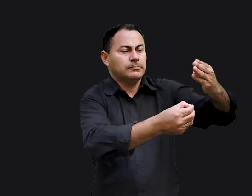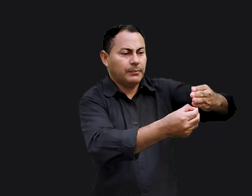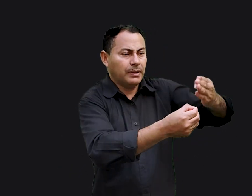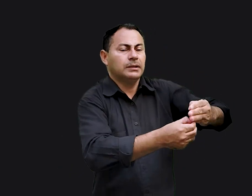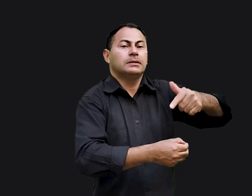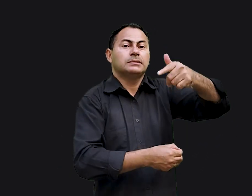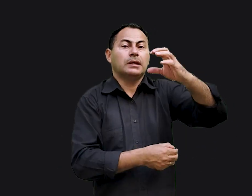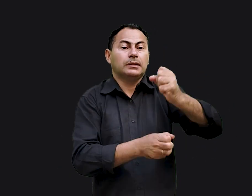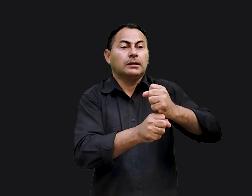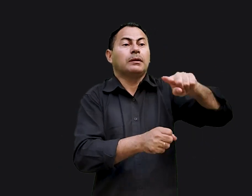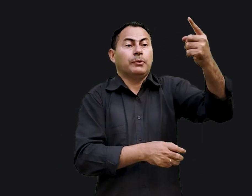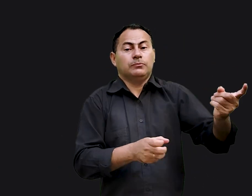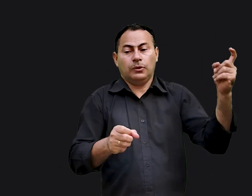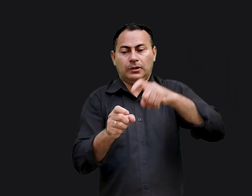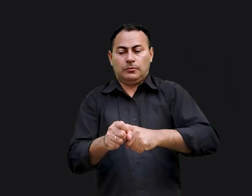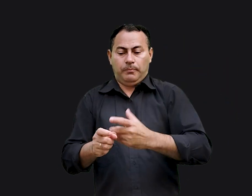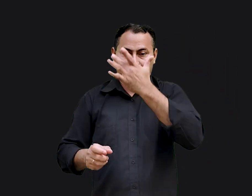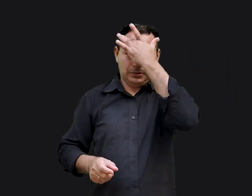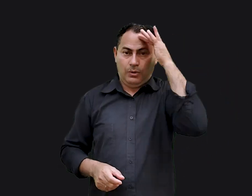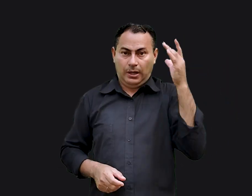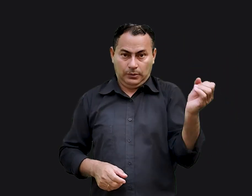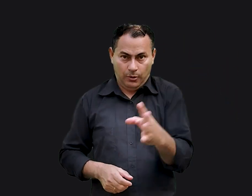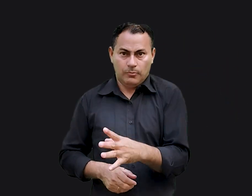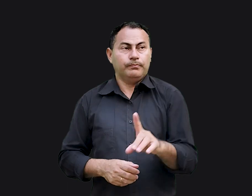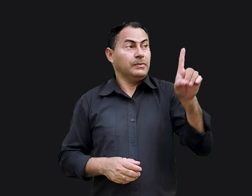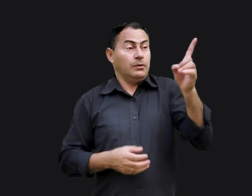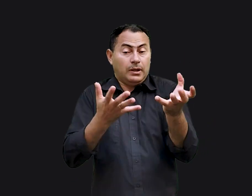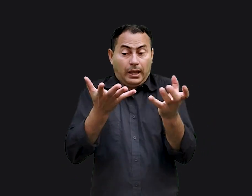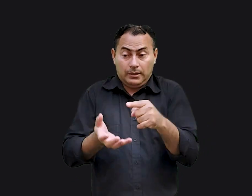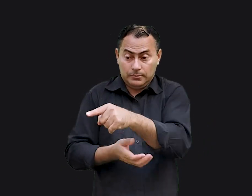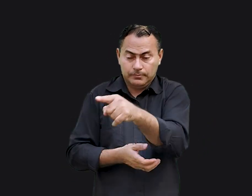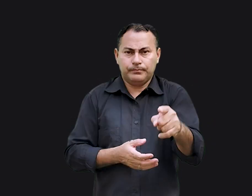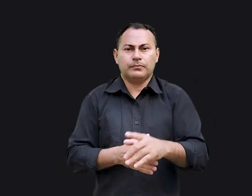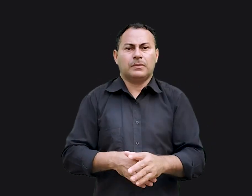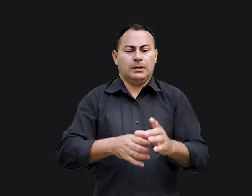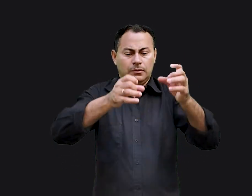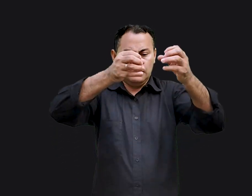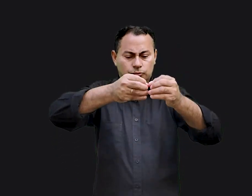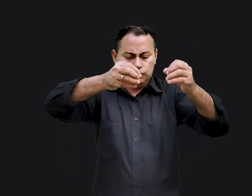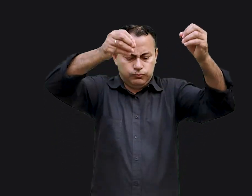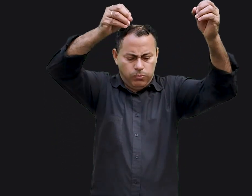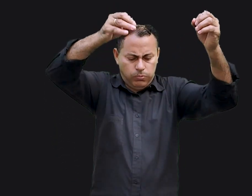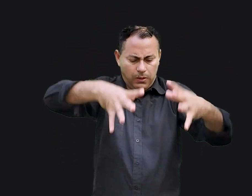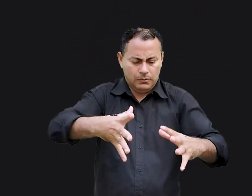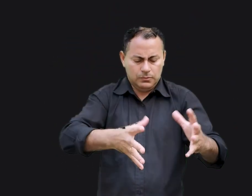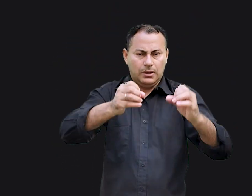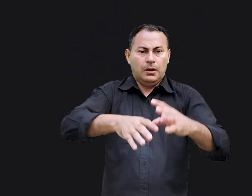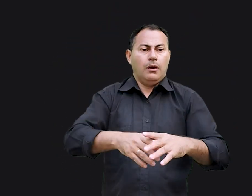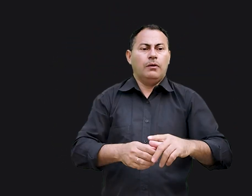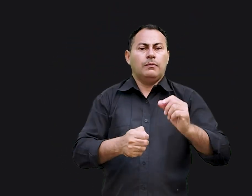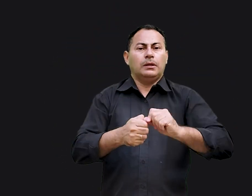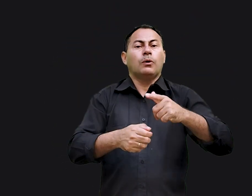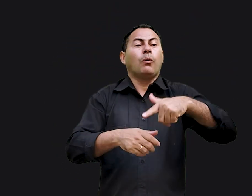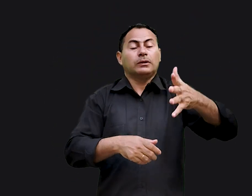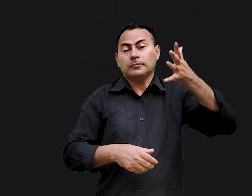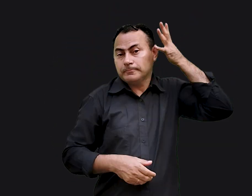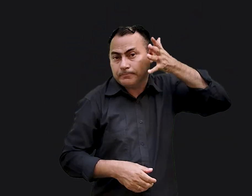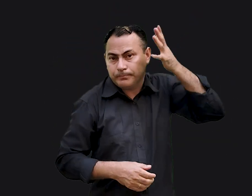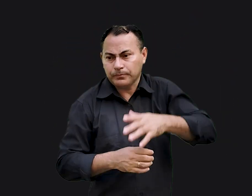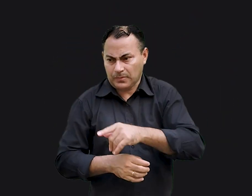Setenta anos depois, vocês voltarão como um vaso novo. É isso que Deus quer. Quando ele jogou aquele vaso no chão, fez outra aplicação.